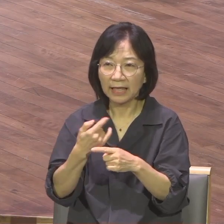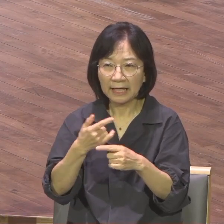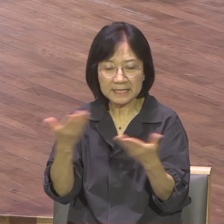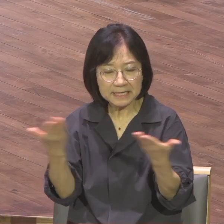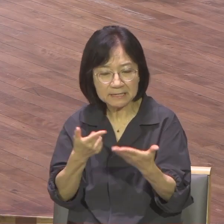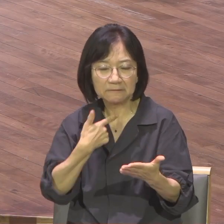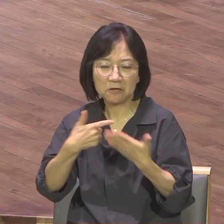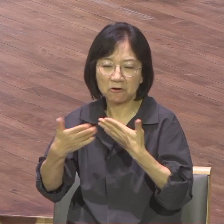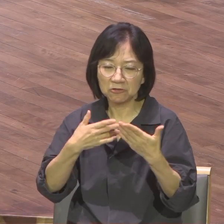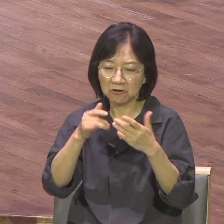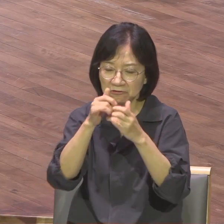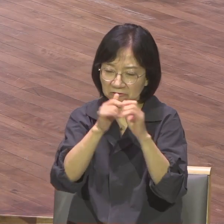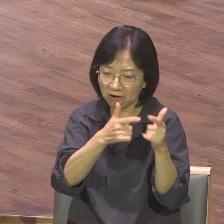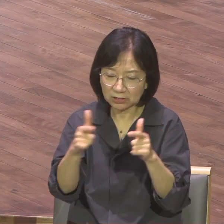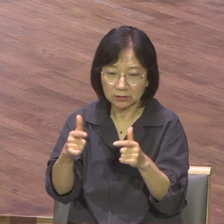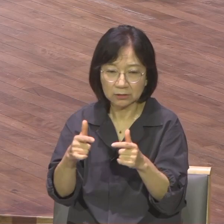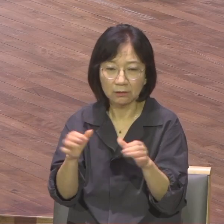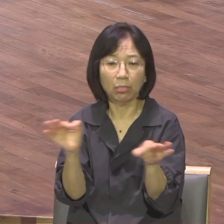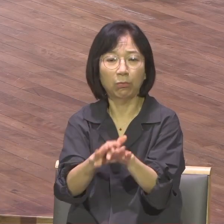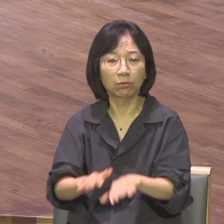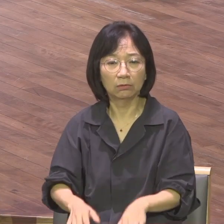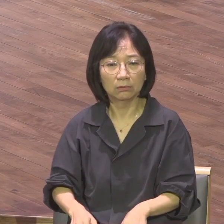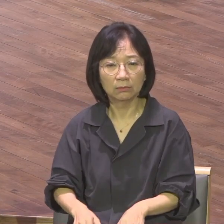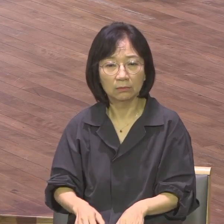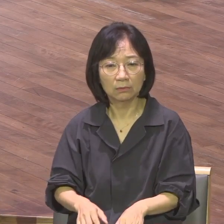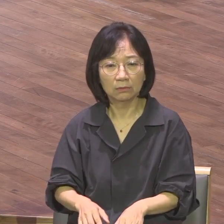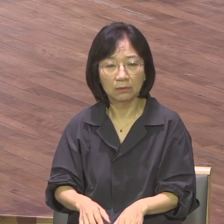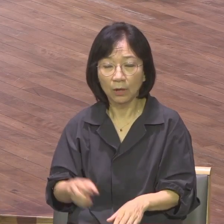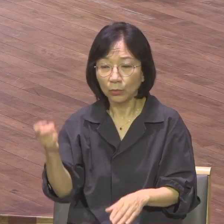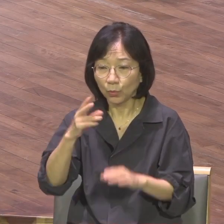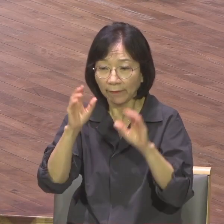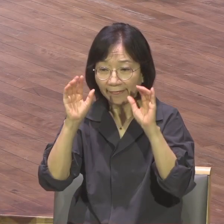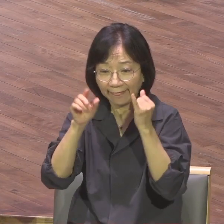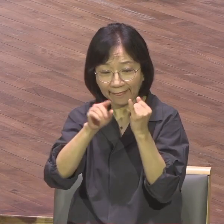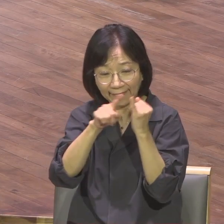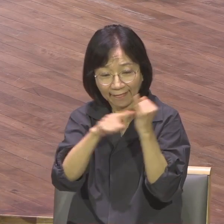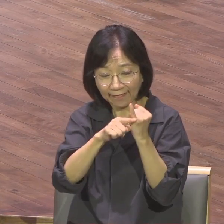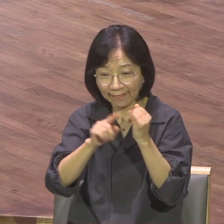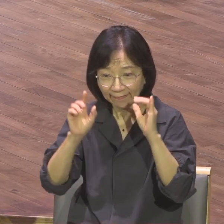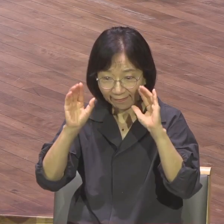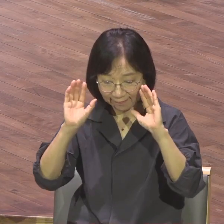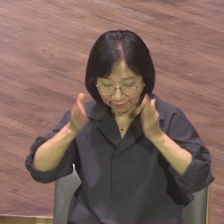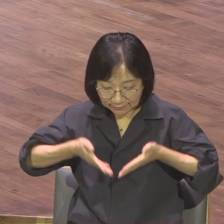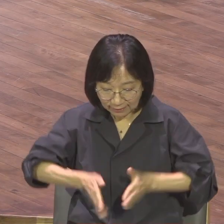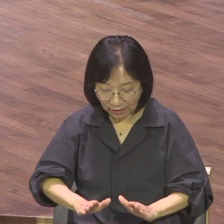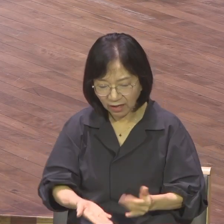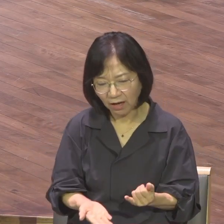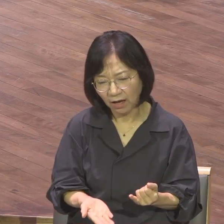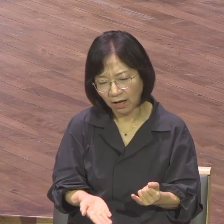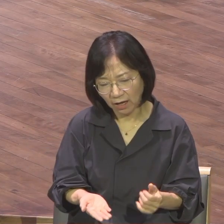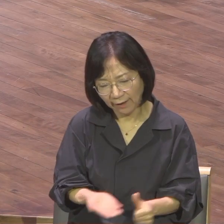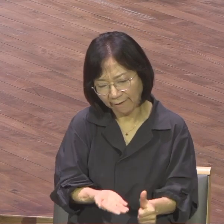또 결혼하면 예를 들어서 애가 생겼다 그럼 자녀 양육해야 되죠 더 큰 문제는 뭡니까?